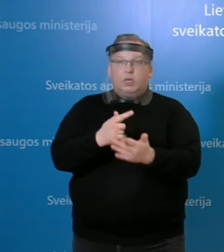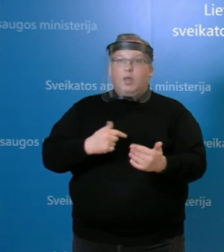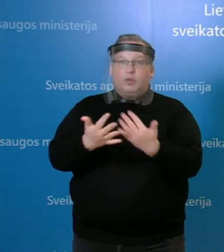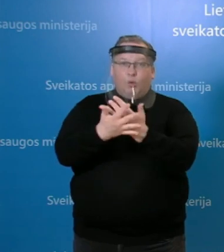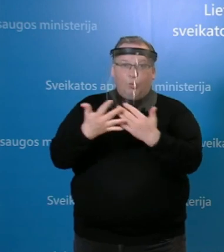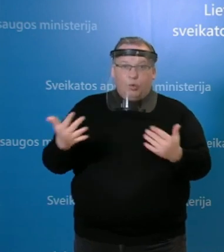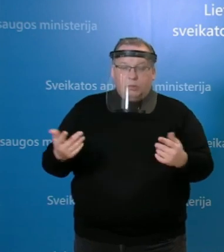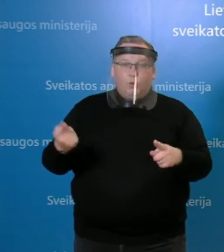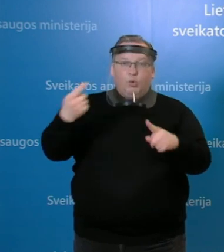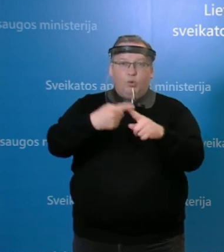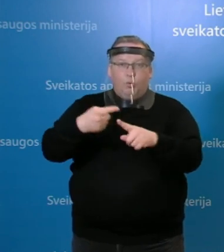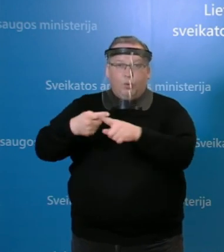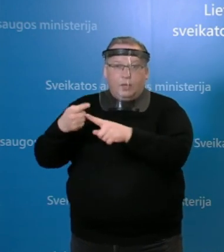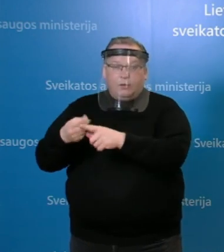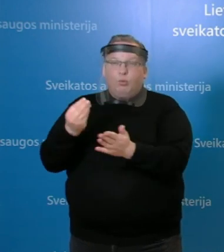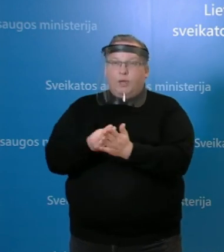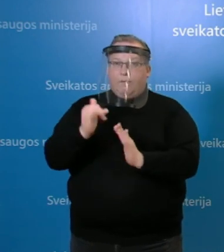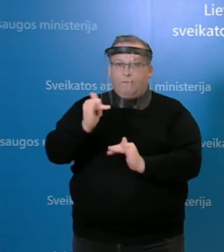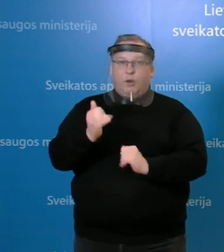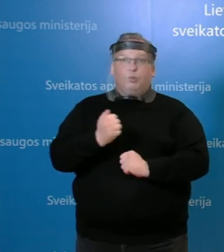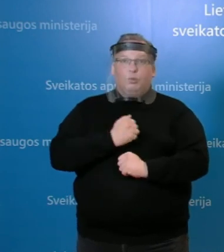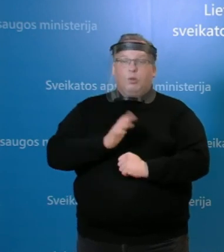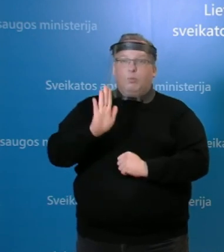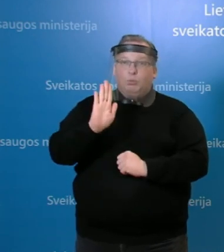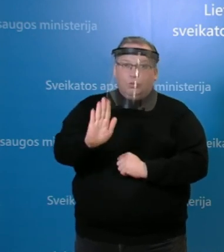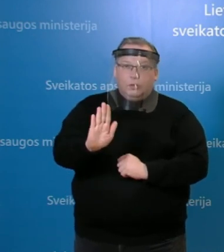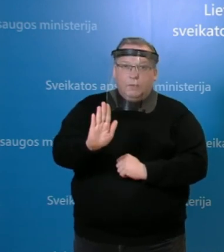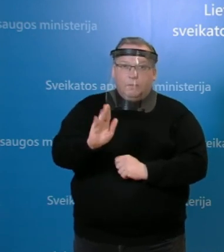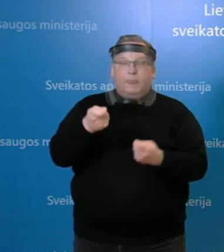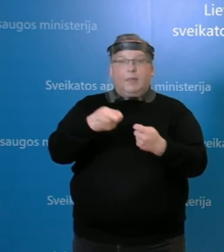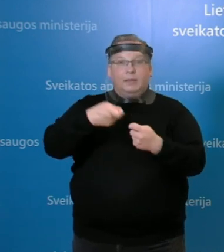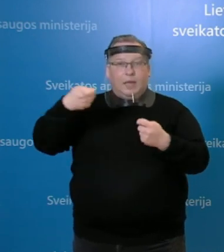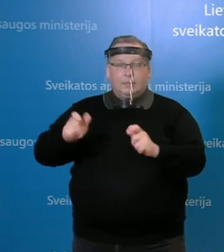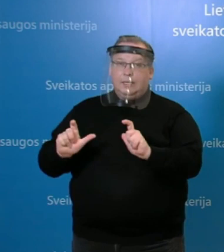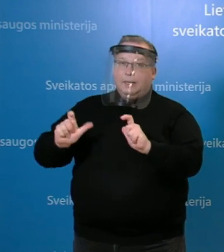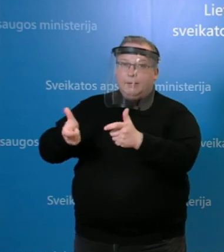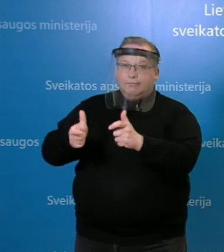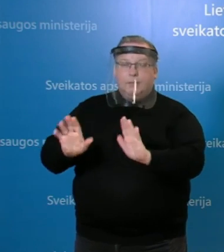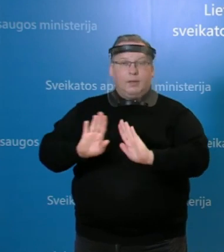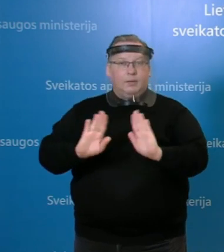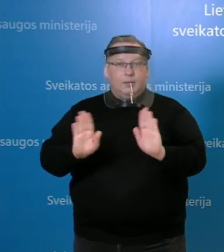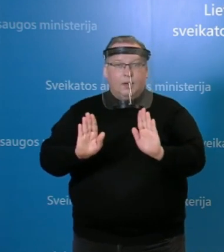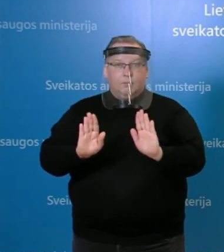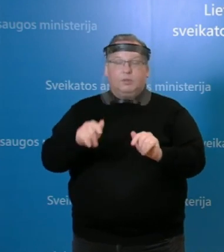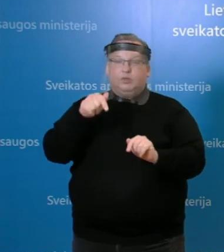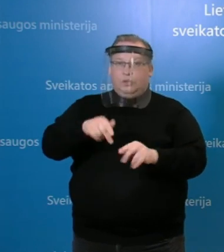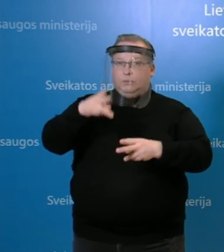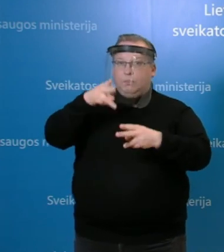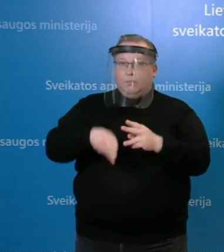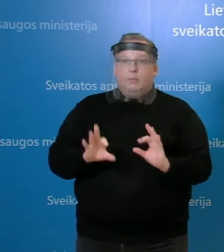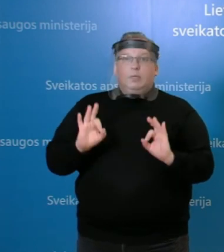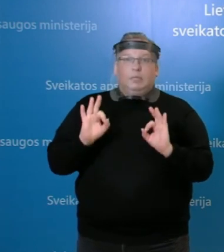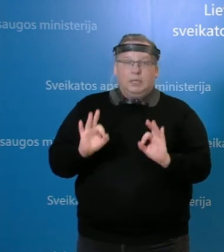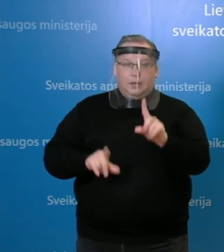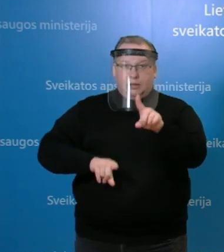komponentų įvertinti, ar būtent turėtų būti pratestas karantinas ar ne. Bet, aišku, šis sprendimas tikrai,